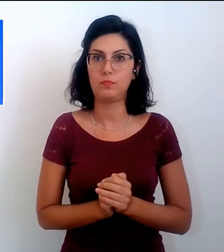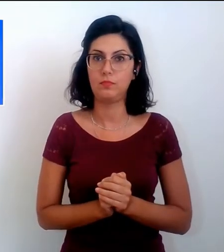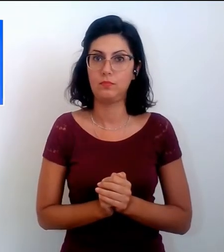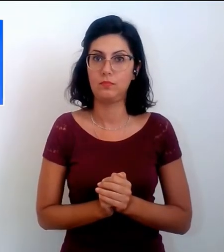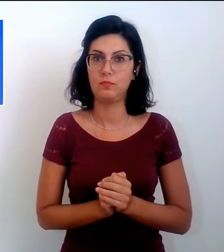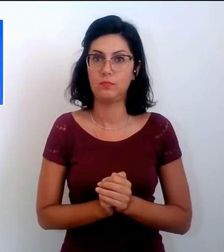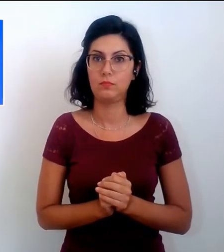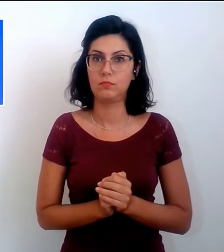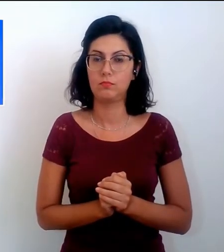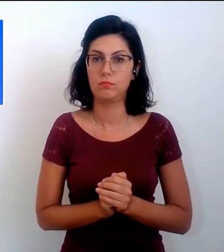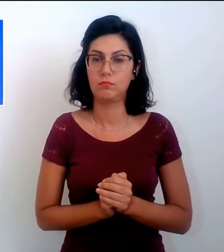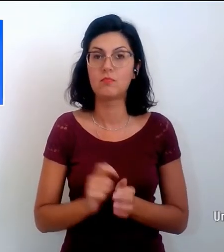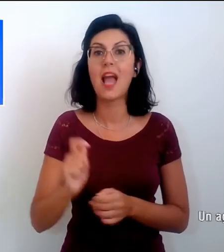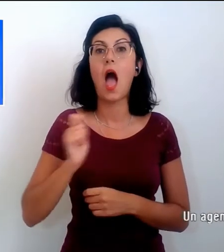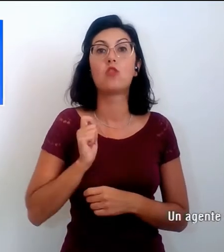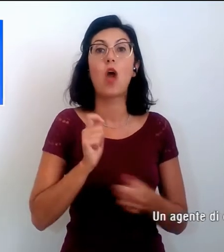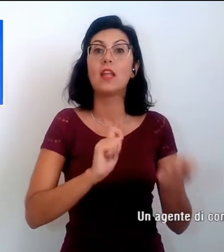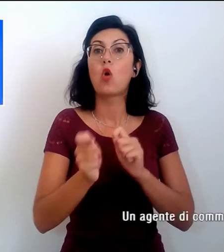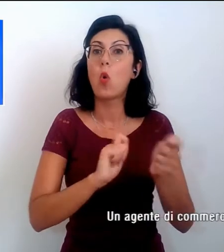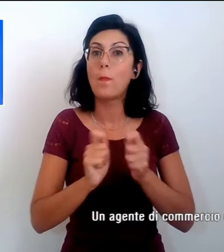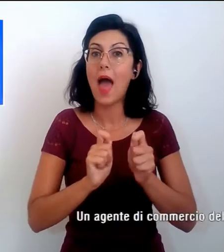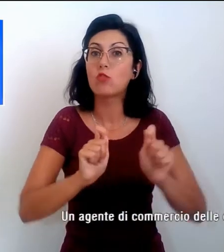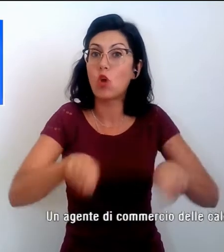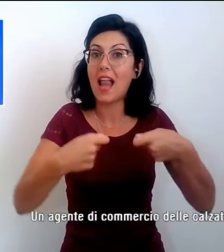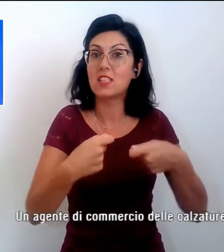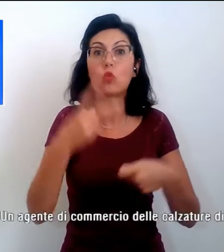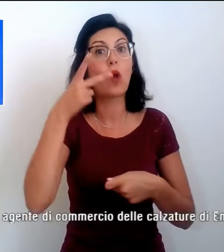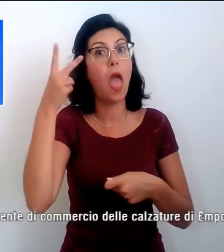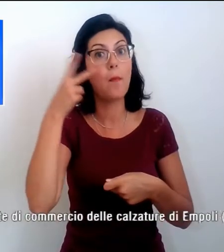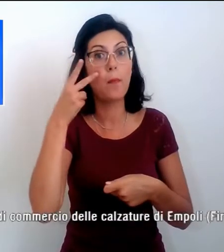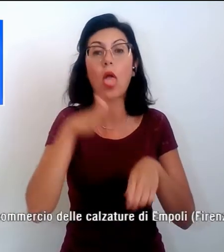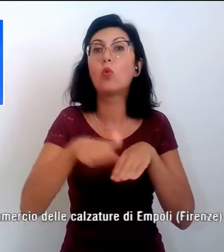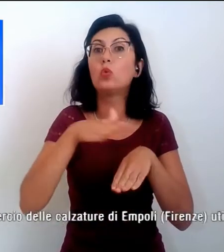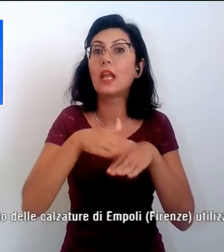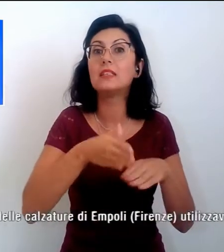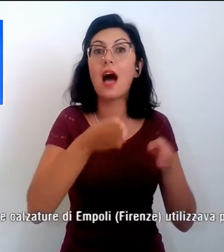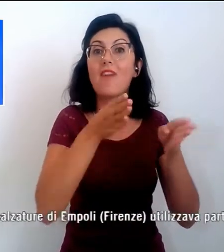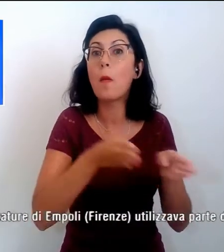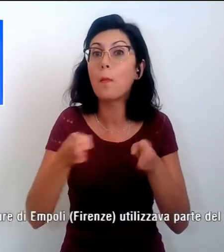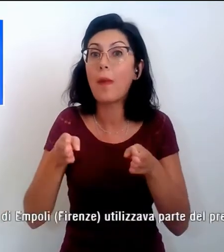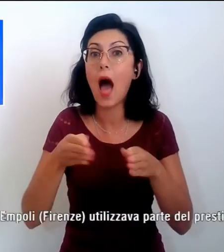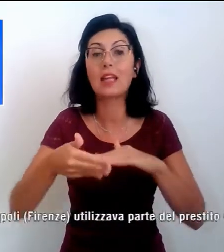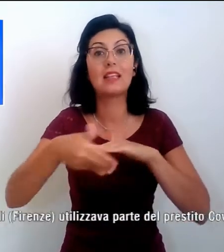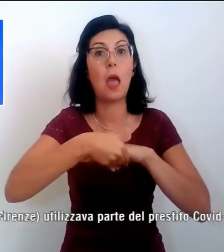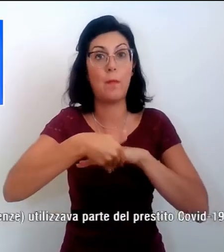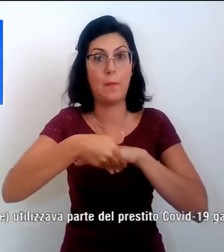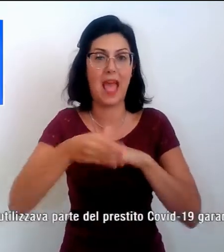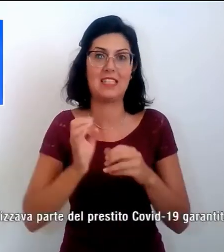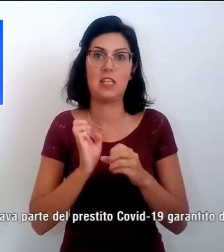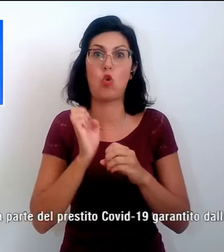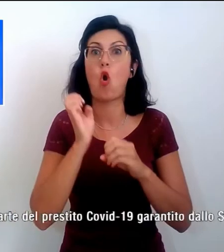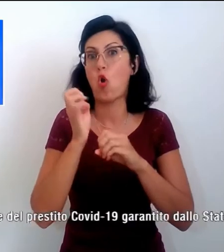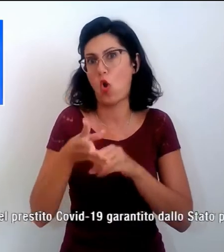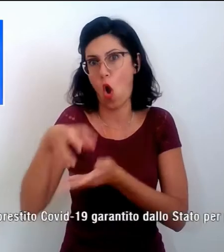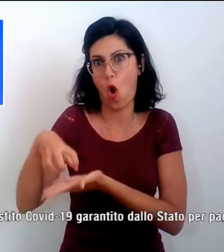Un agente di commercio delle calzature di Empoli utilizzava parte del prestito Covid garantito